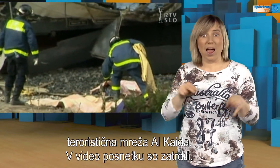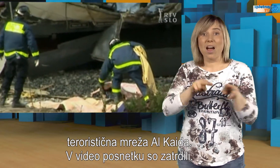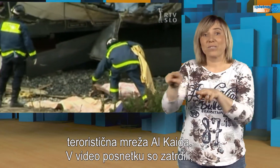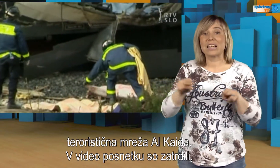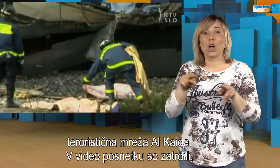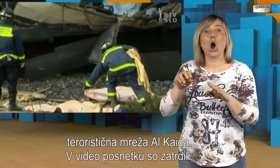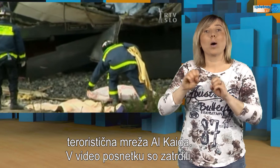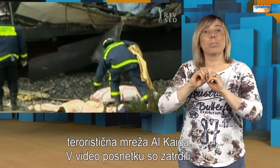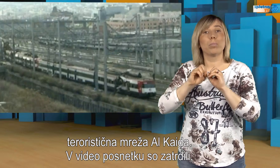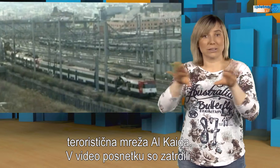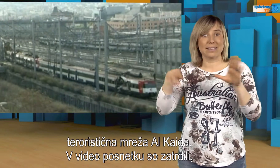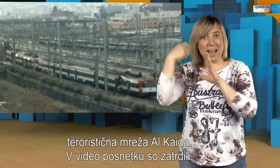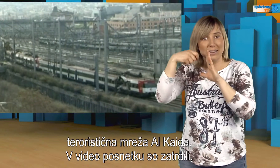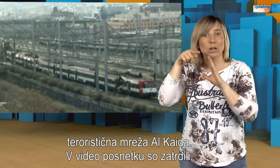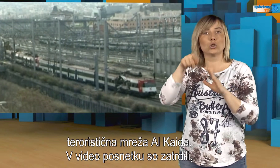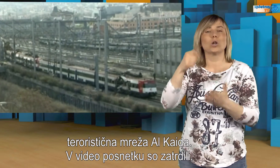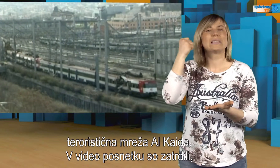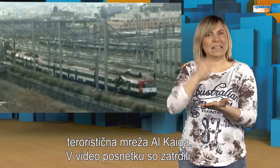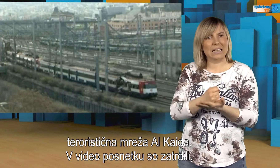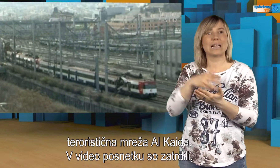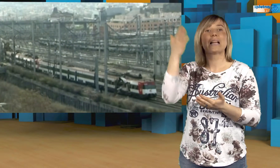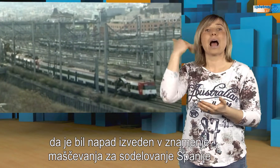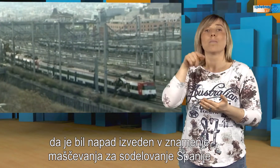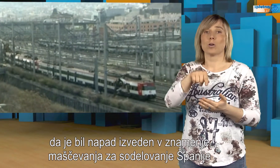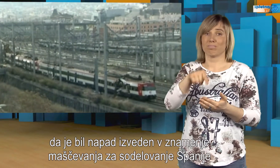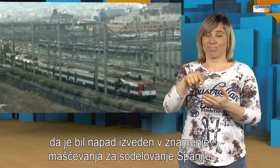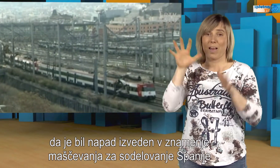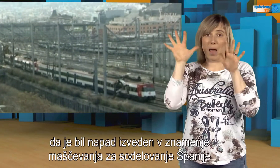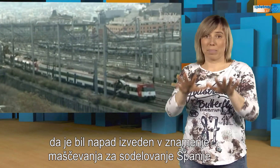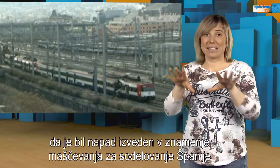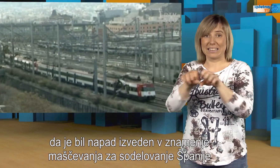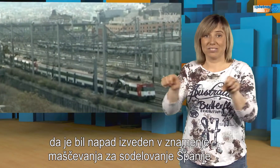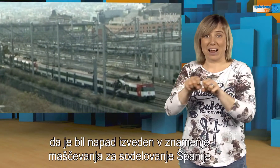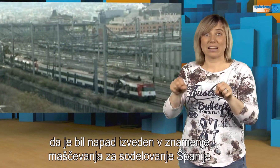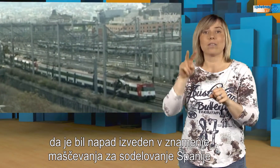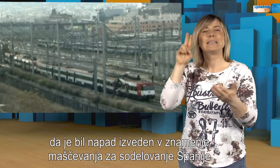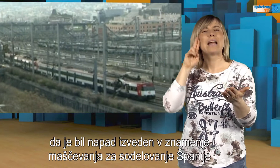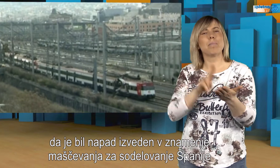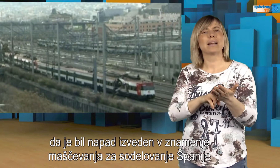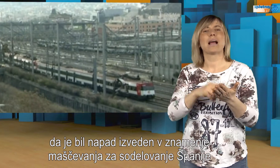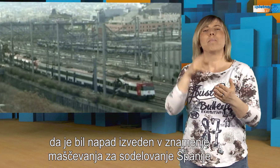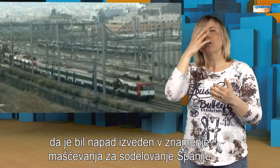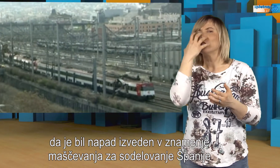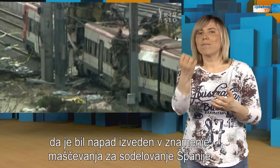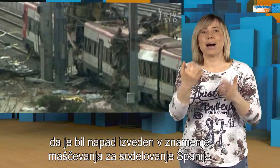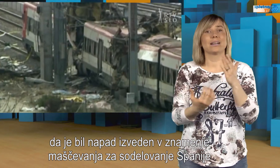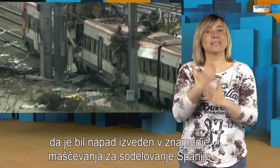V videoposnetku so zatrdili, da je bil napad izveden v znamenje maščevanja za sodelovanje Španije v ameriške